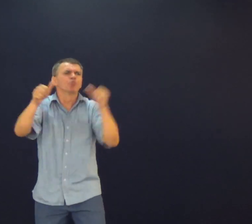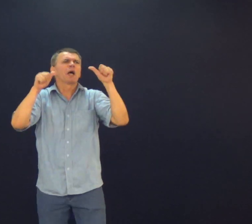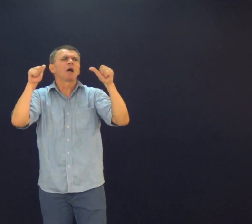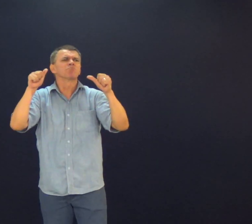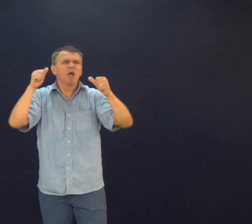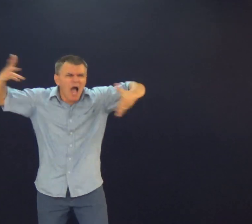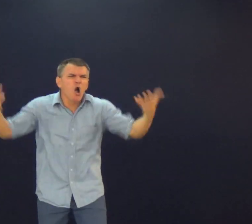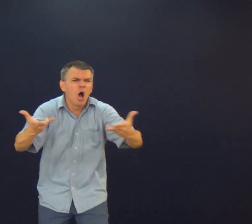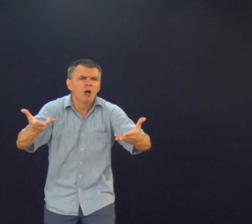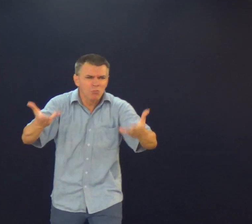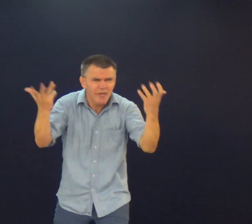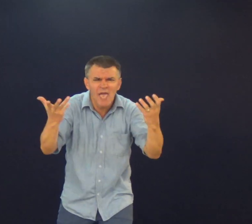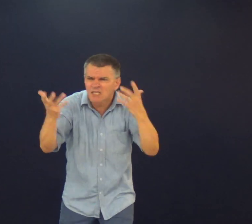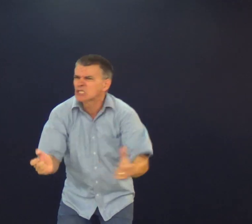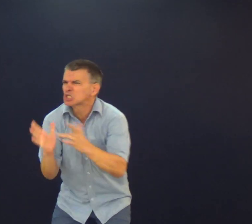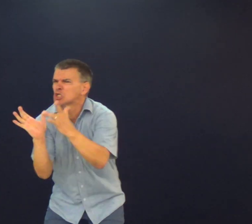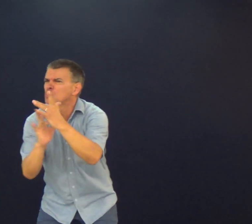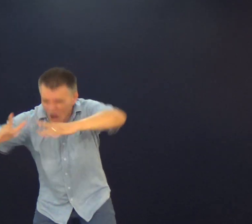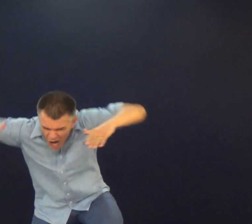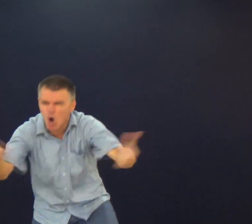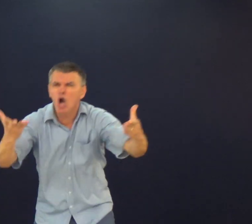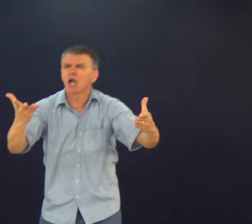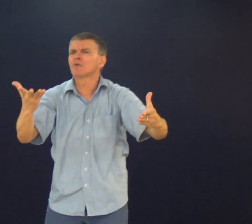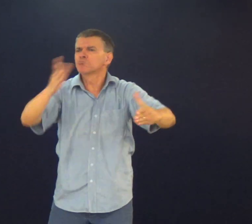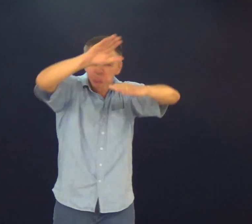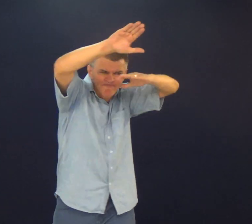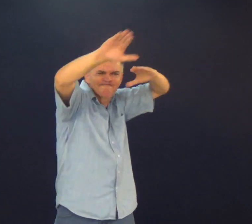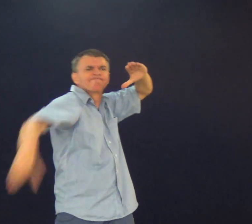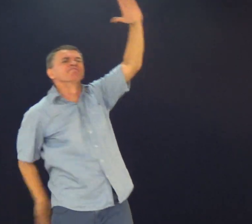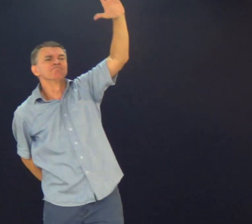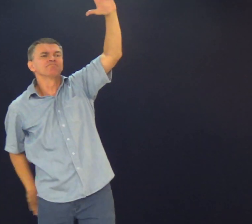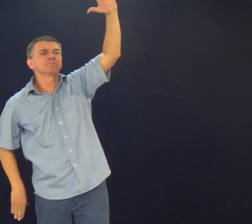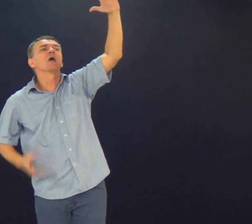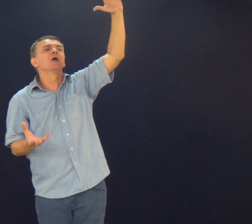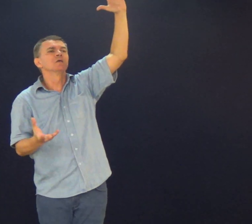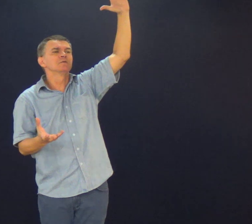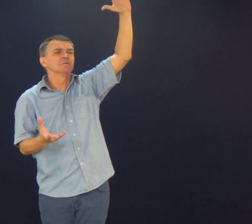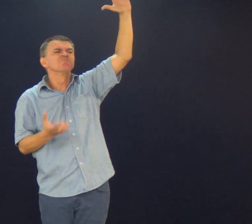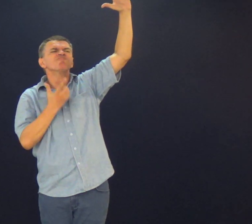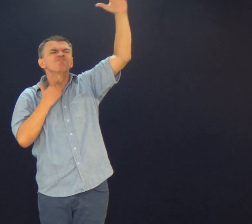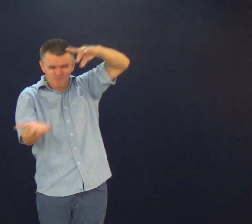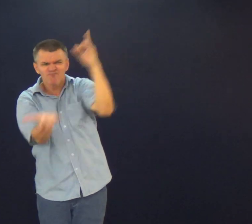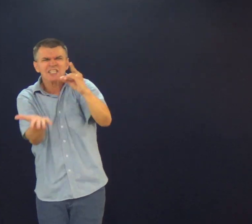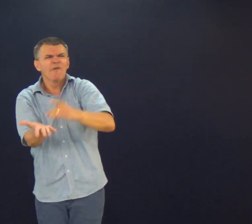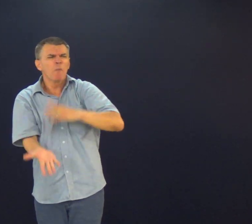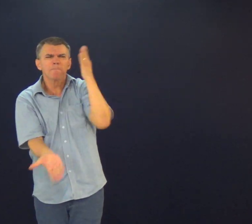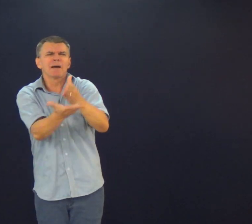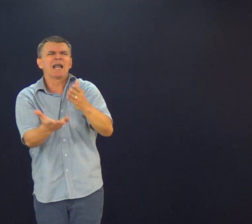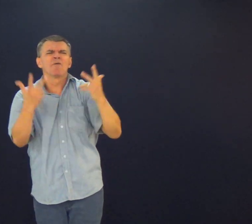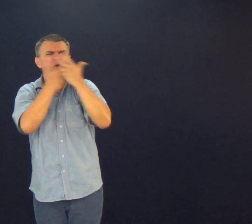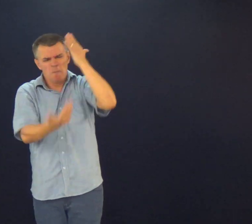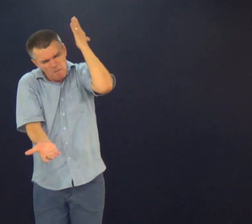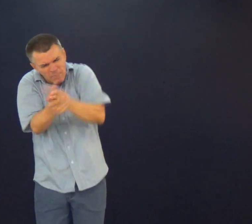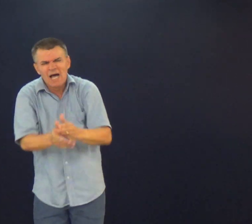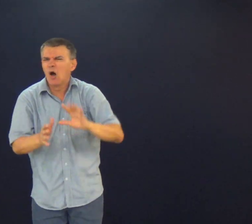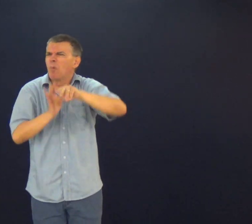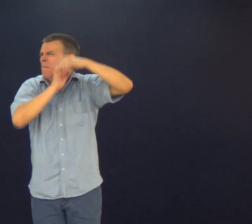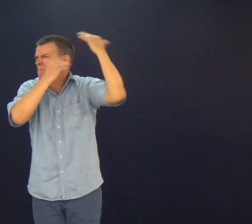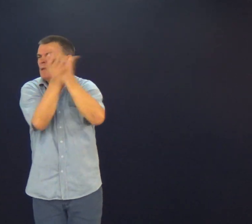Jesus não quer ser transformado Eu preciso ser transformado Jesus pode se transformar Ergue a sua mão Para de fofocar